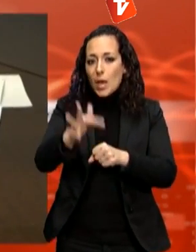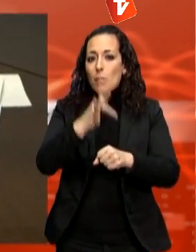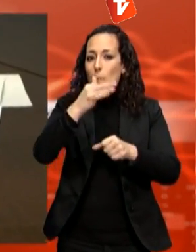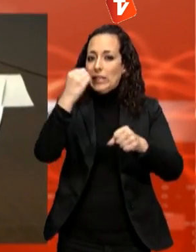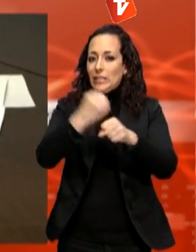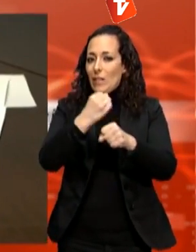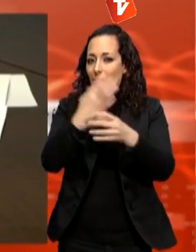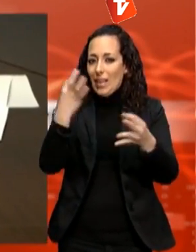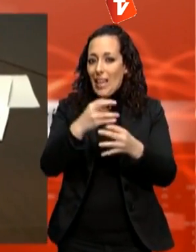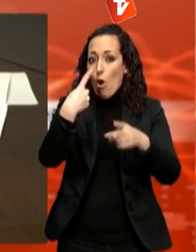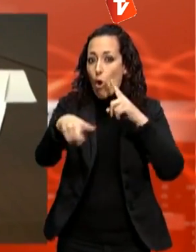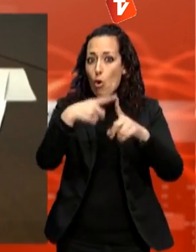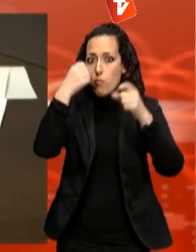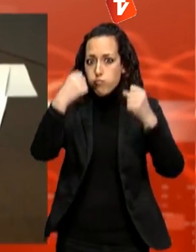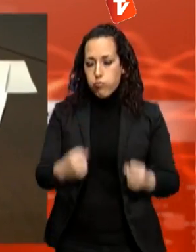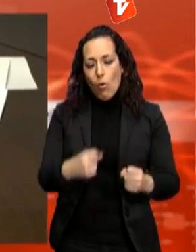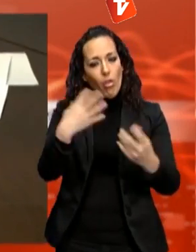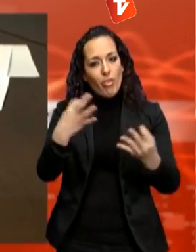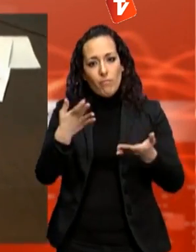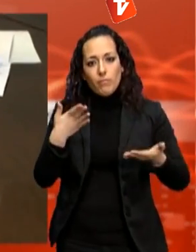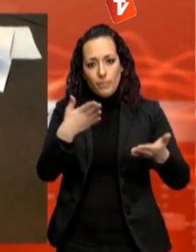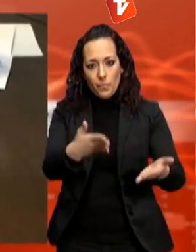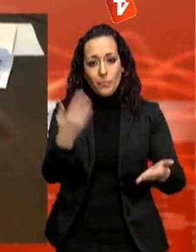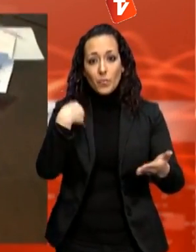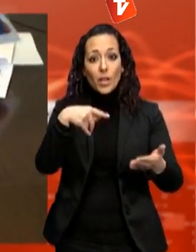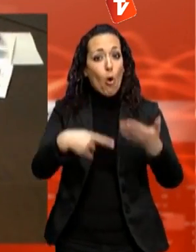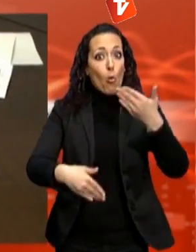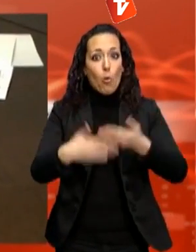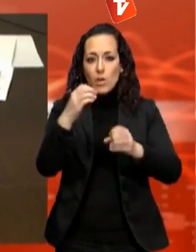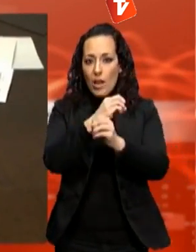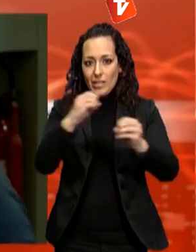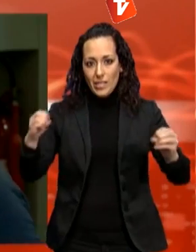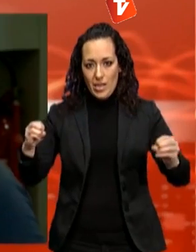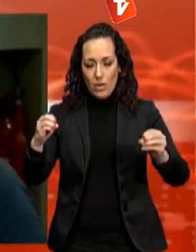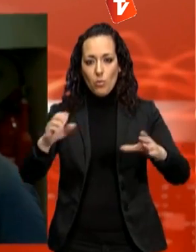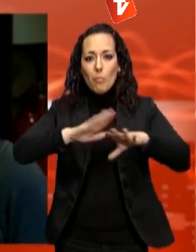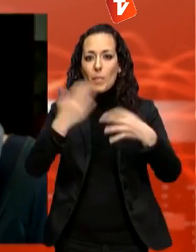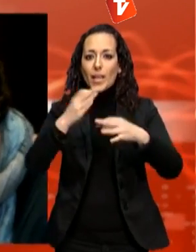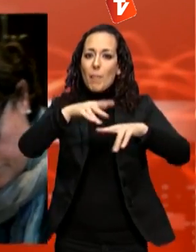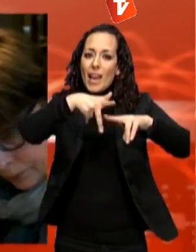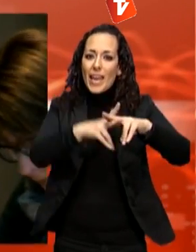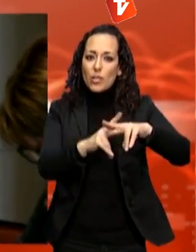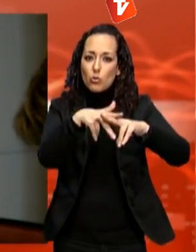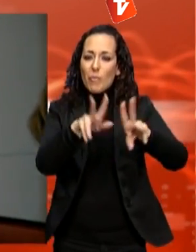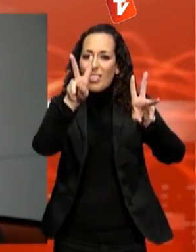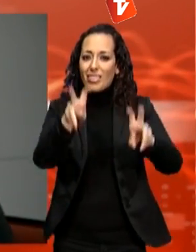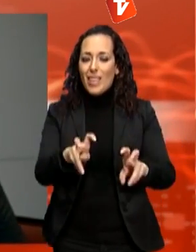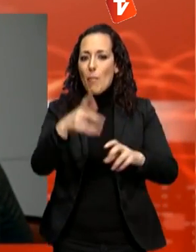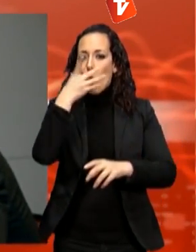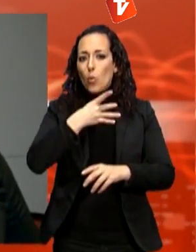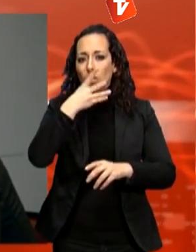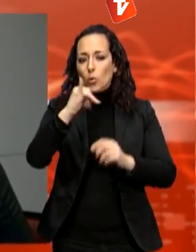Aquest fòrum de ciutat, com s'anomena inicialment, vol partir de zero per convertir-se en un instrument renovador pel que fa als continguts i a les estratègies.